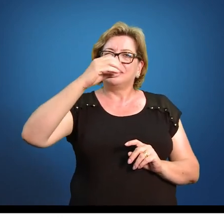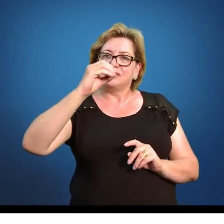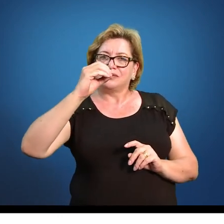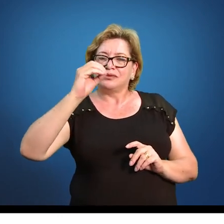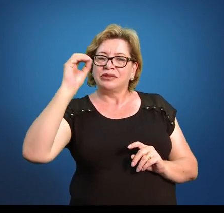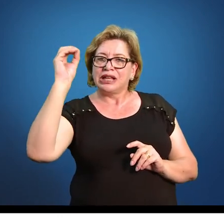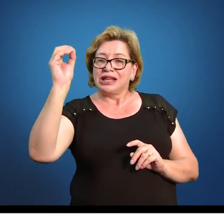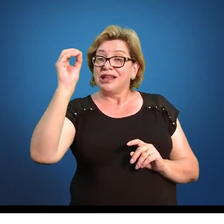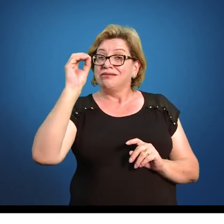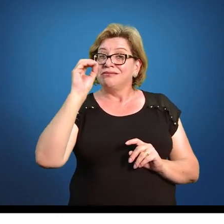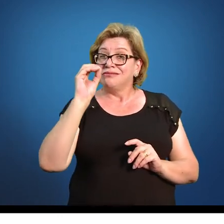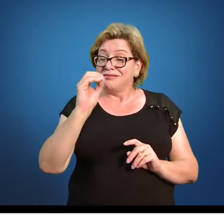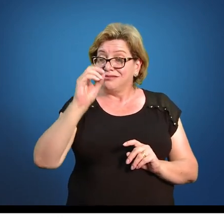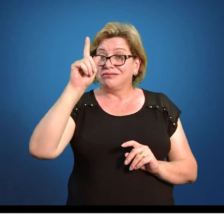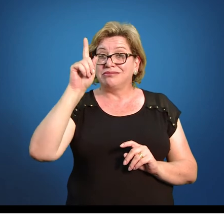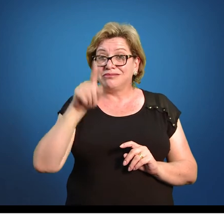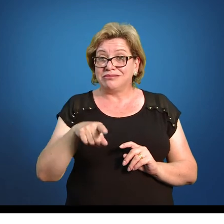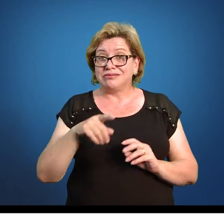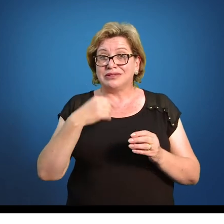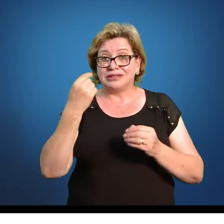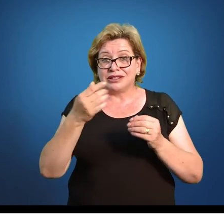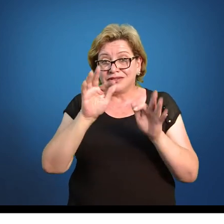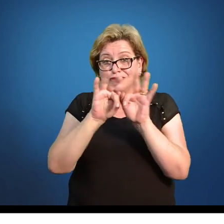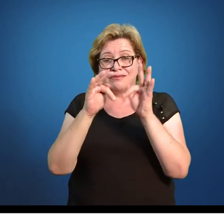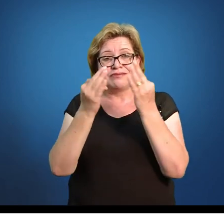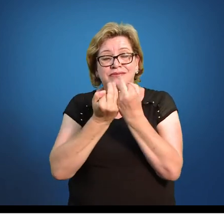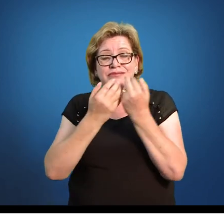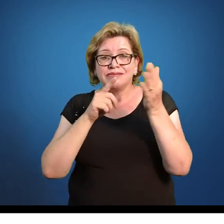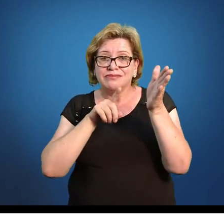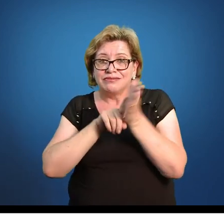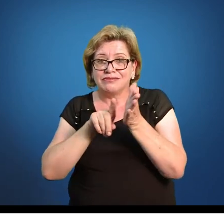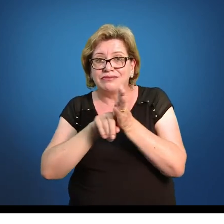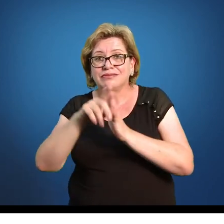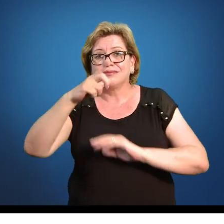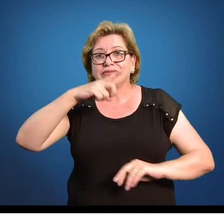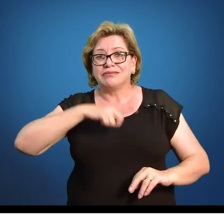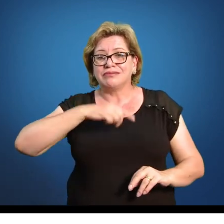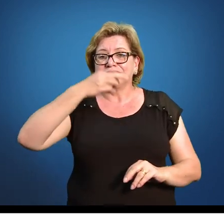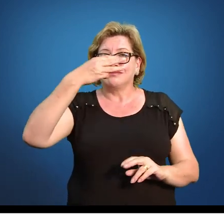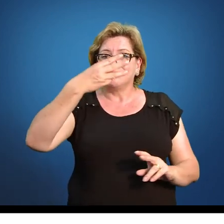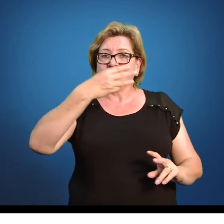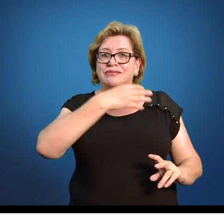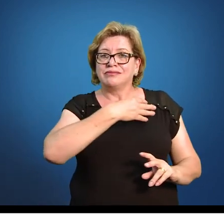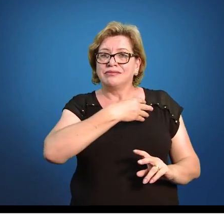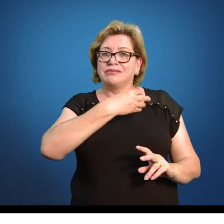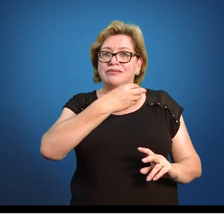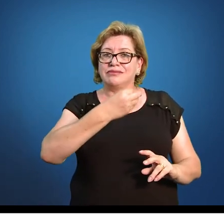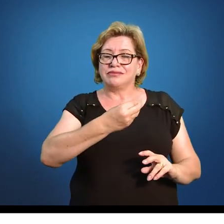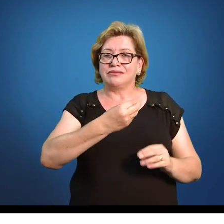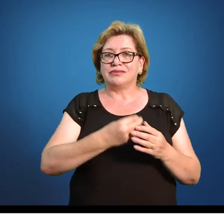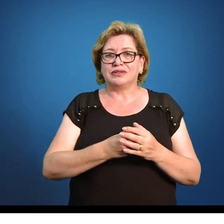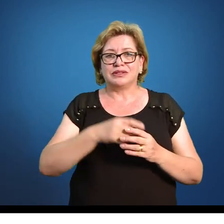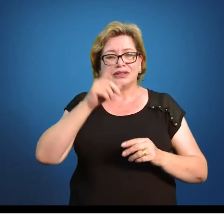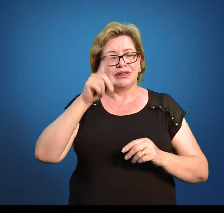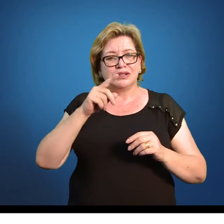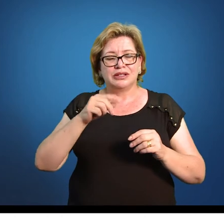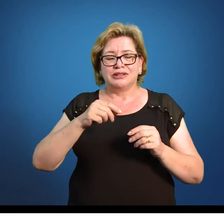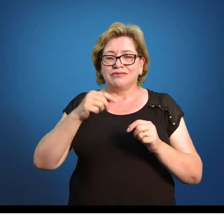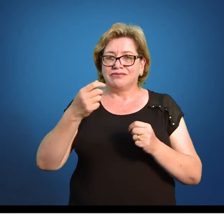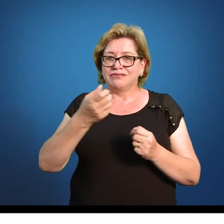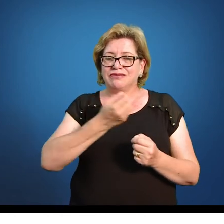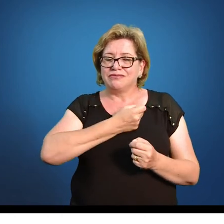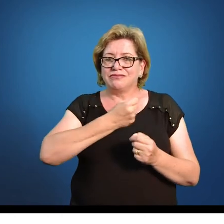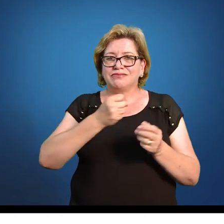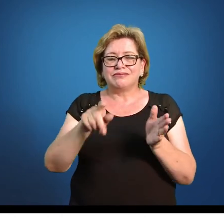total das famílias que a gente pesquisou tem três filhos. Então, eu falando especificamente de quem? Do três.